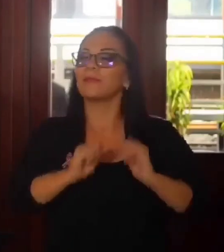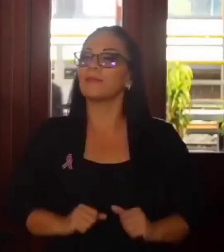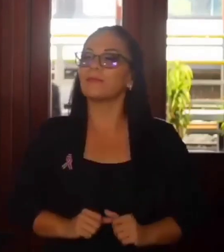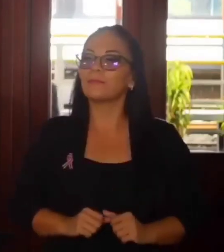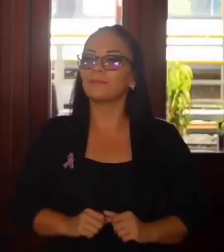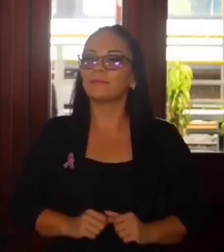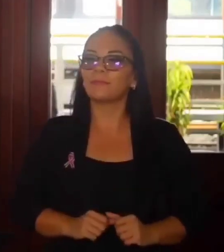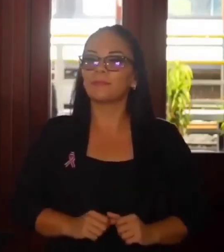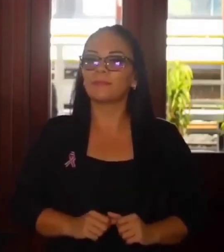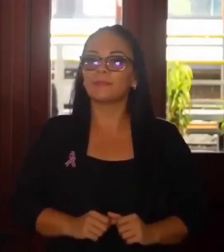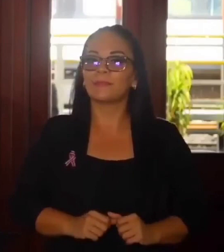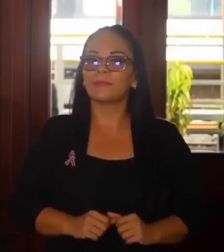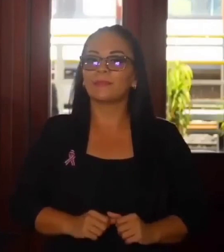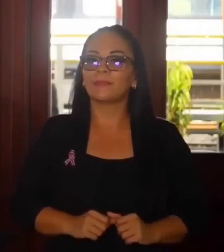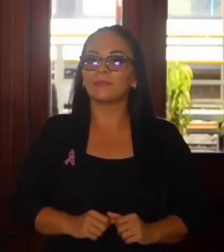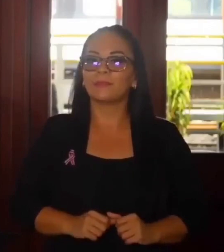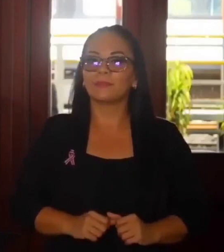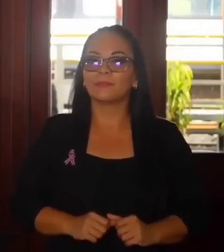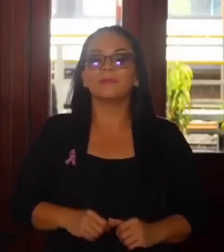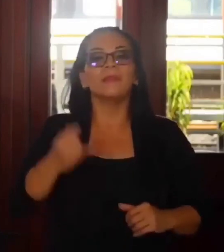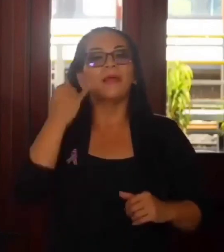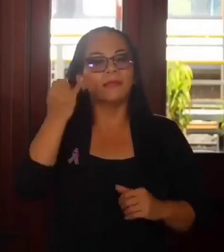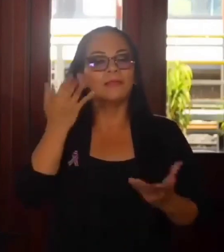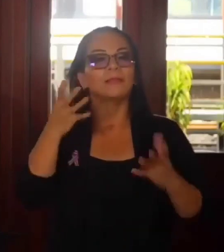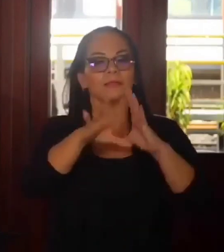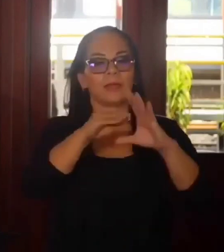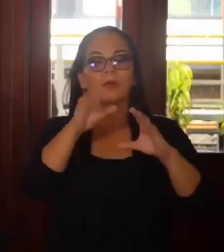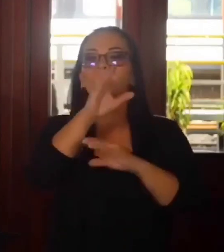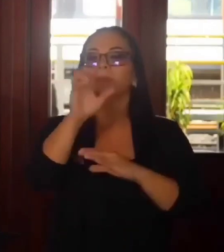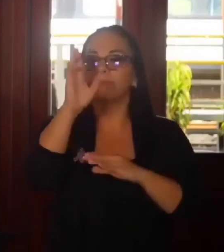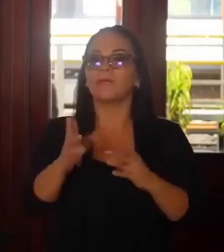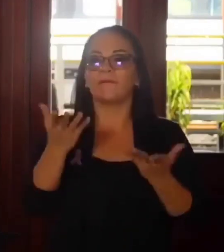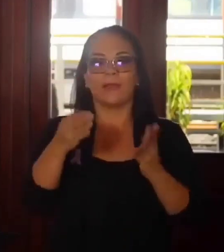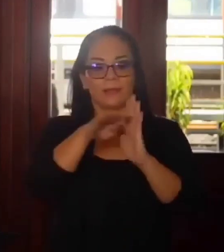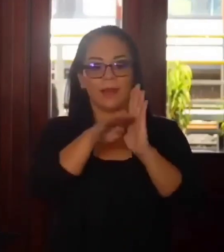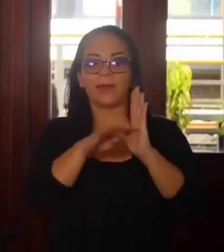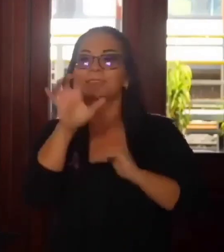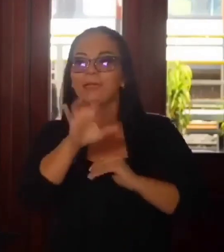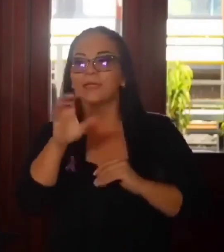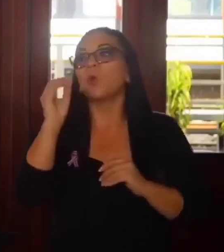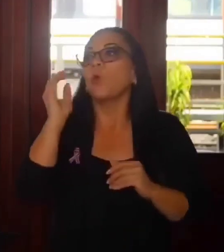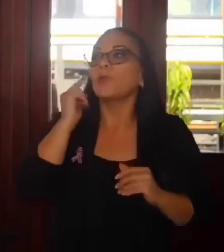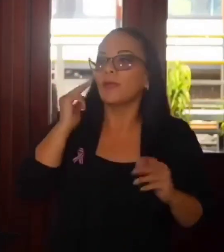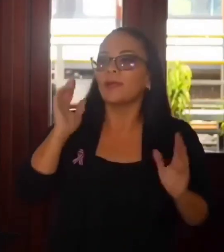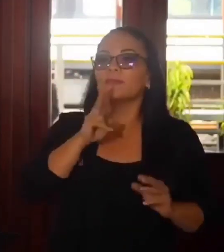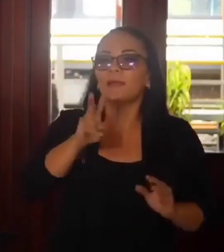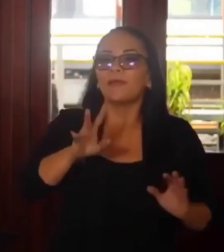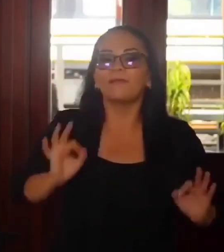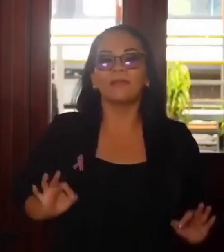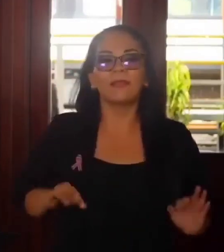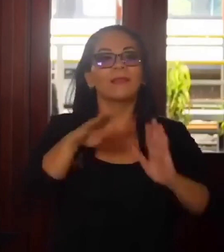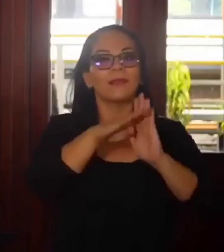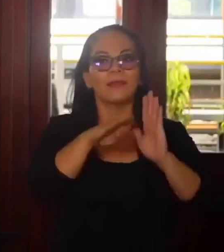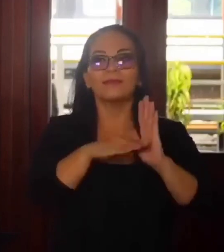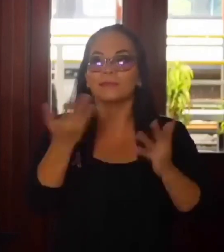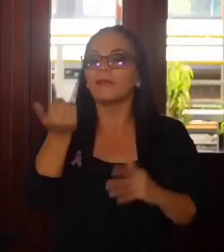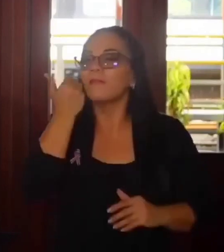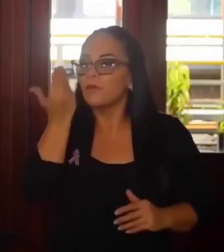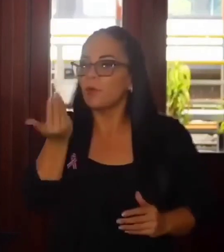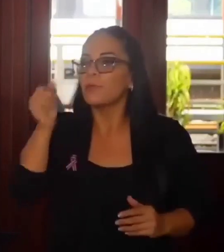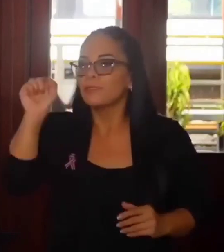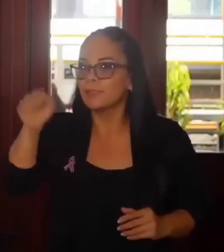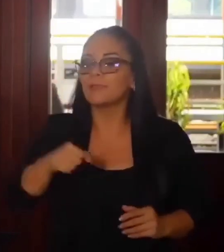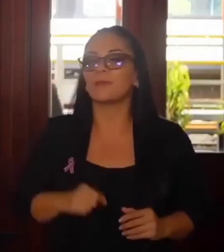sacar a Costa Rica de la lista de gris o negra, porque esa es la verdad, una lista de vergüenza